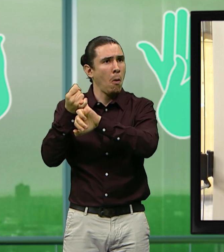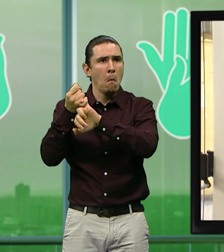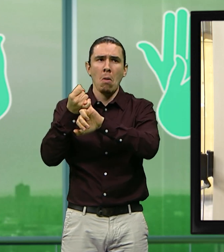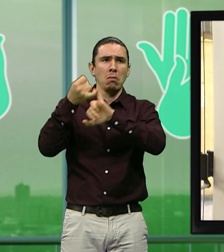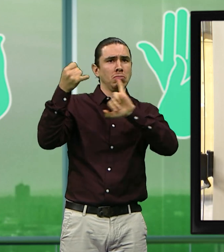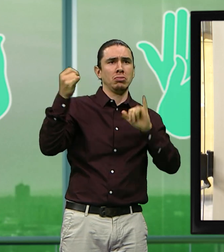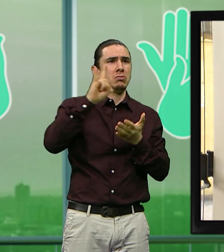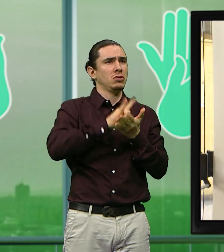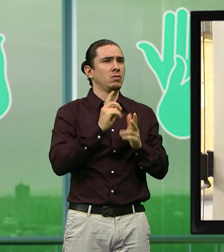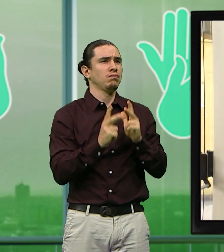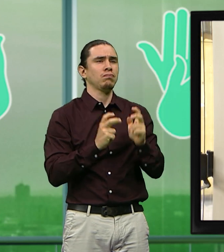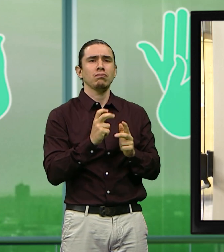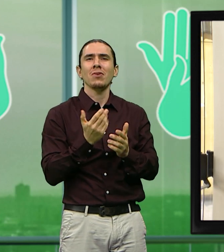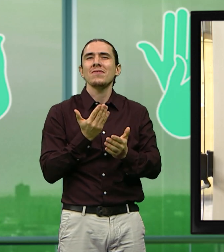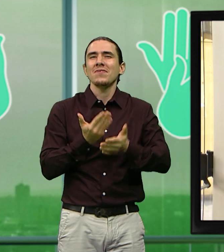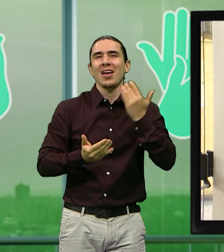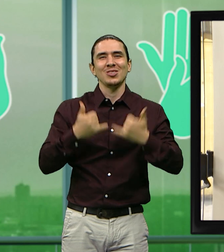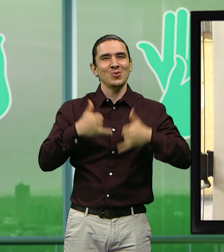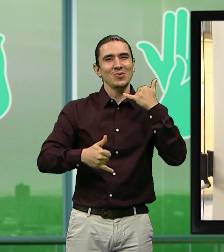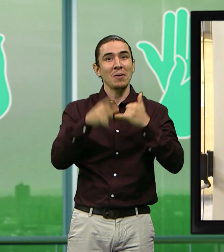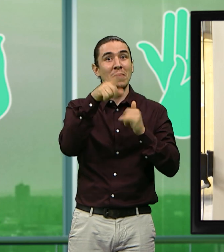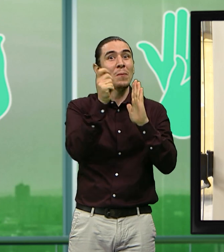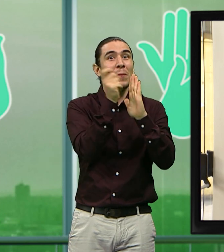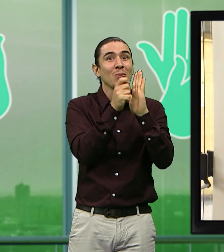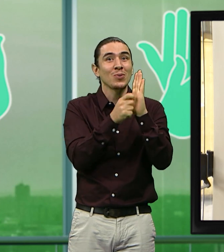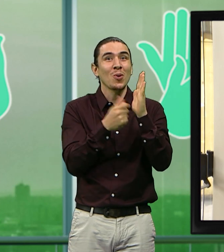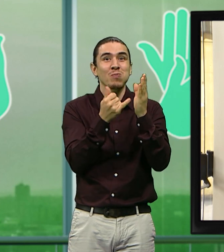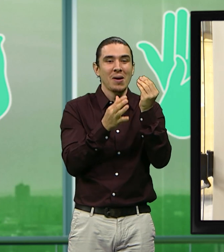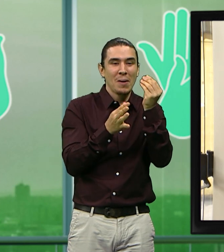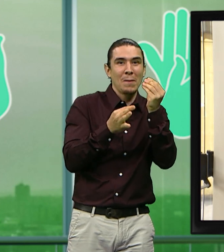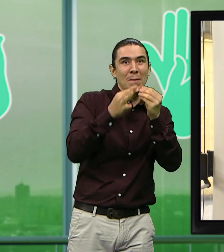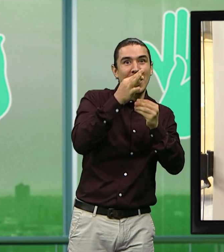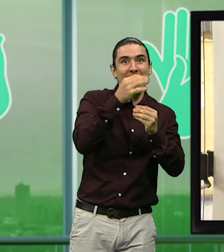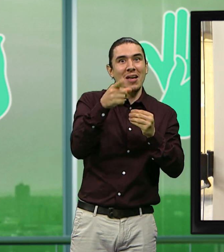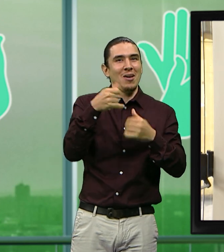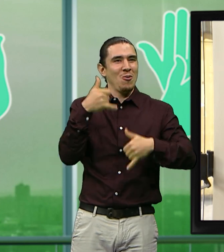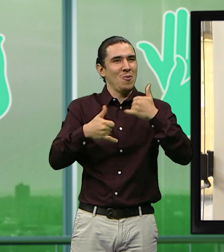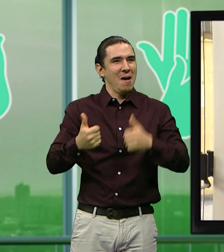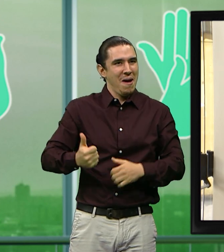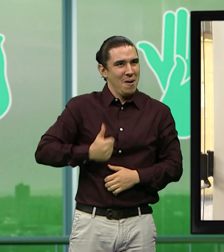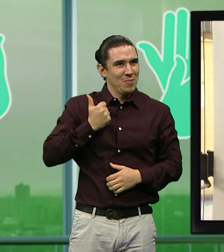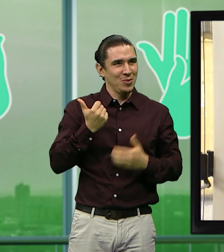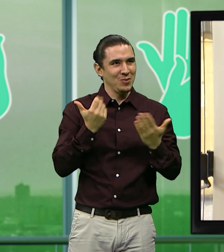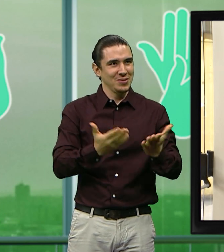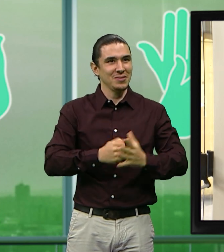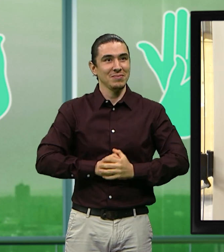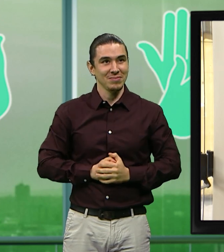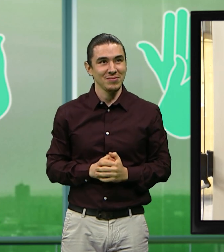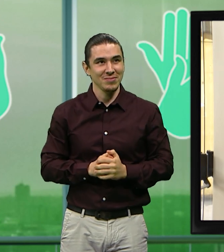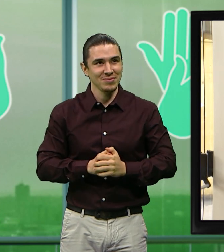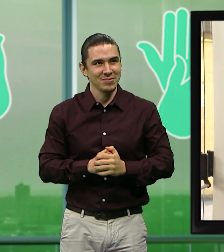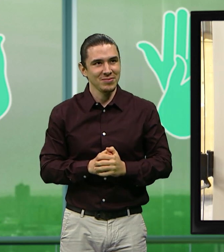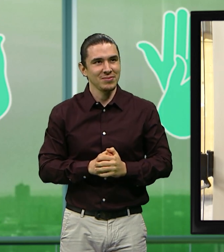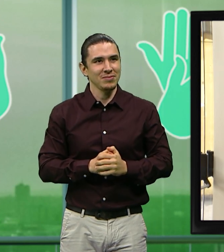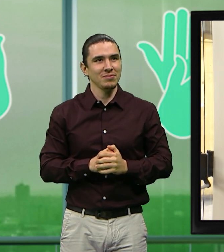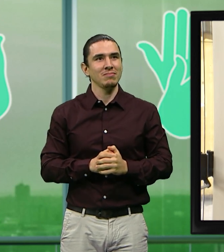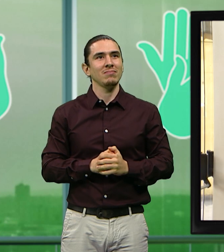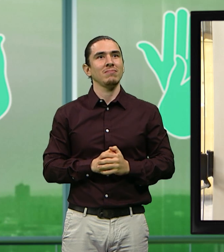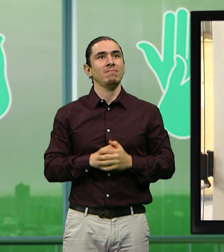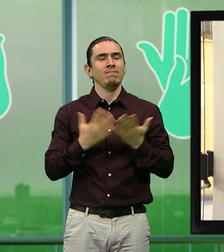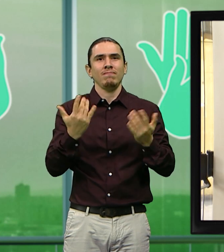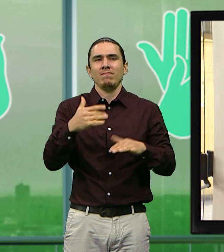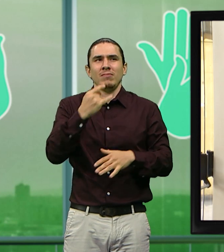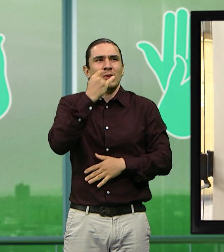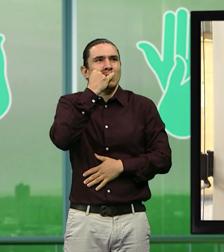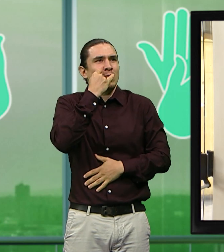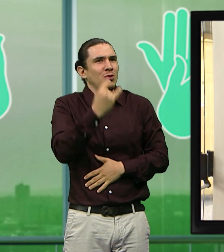conexión a internet, es muy, muy fácil. Y realmente tienen varios incentivos, las personas que jueguen mejor el videojuego se van a ganar